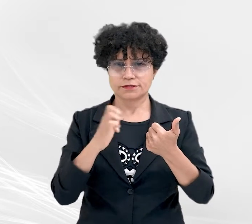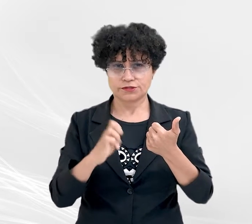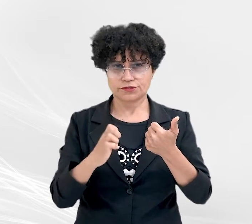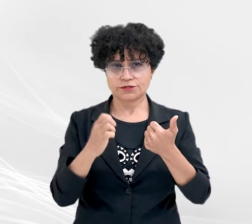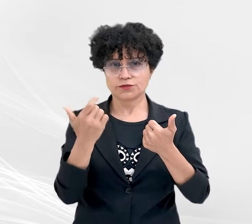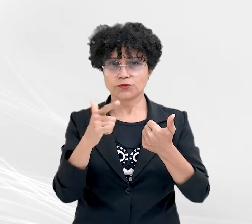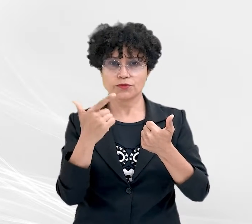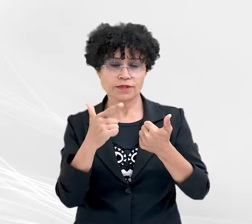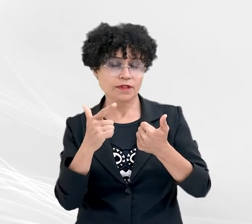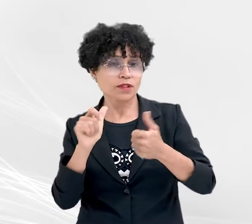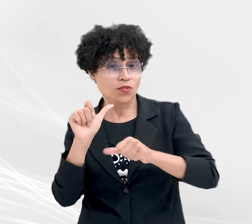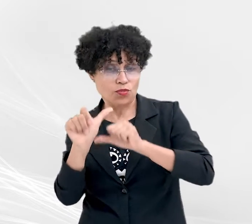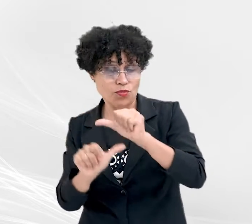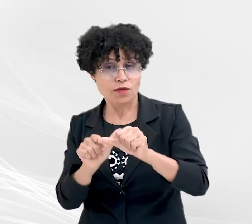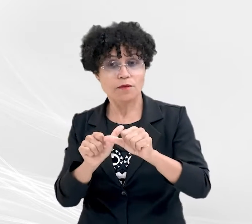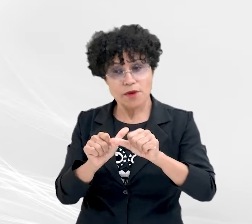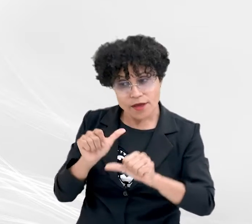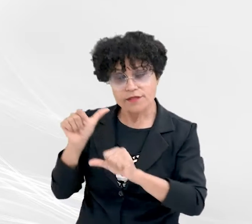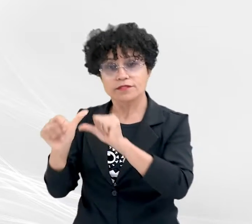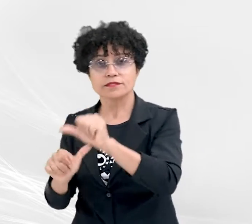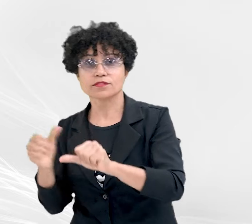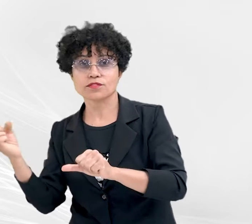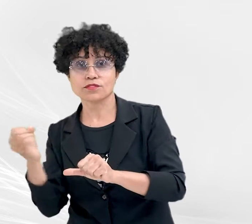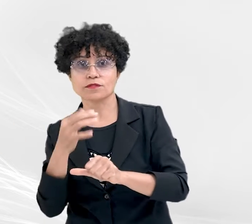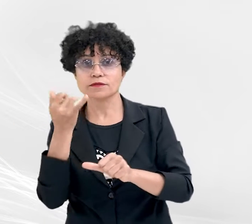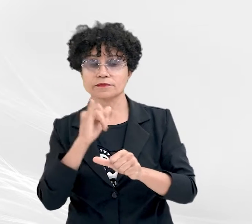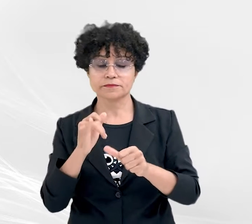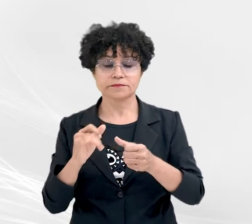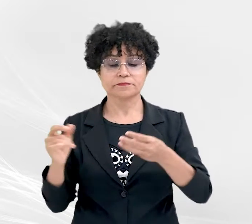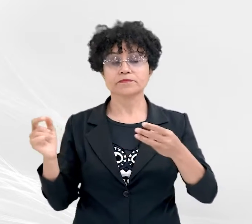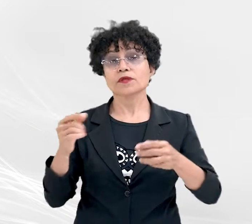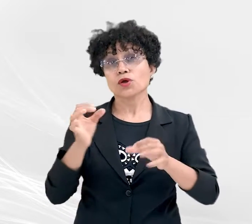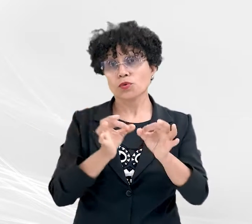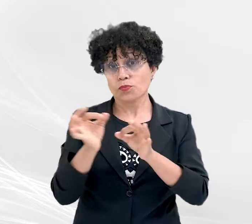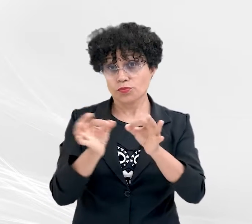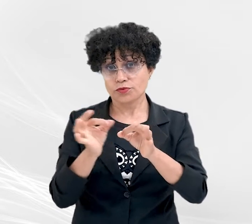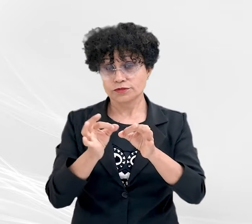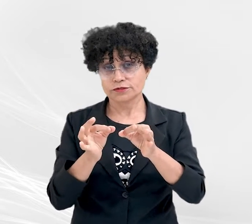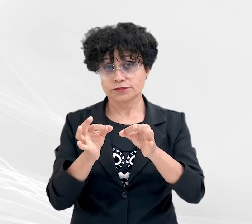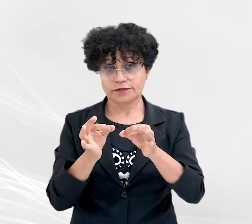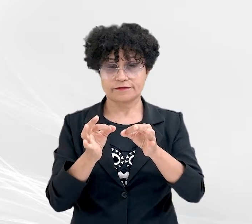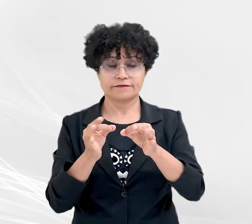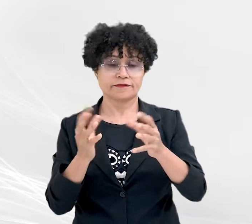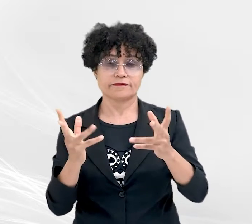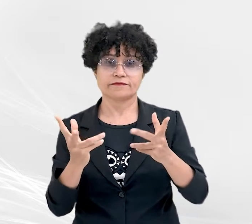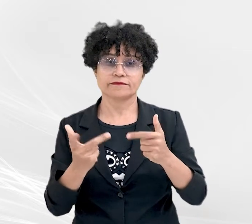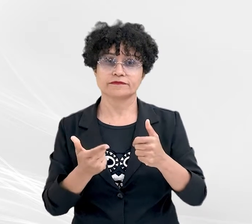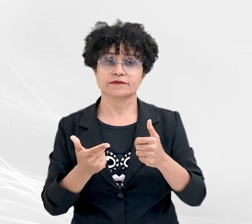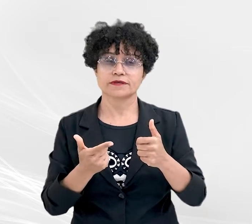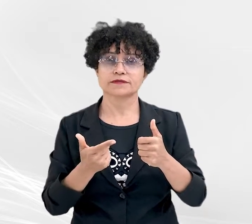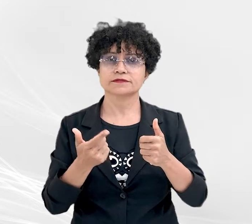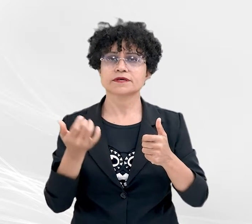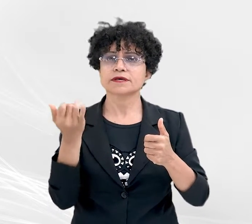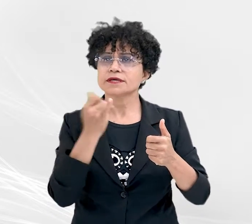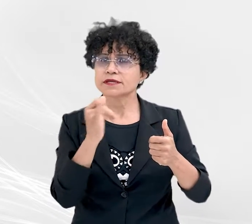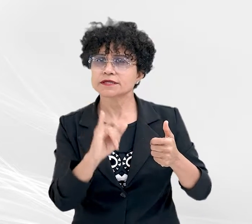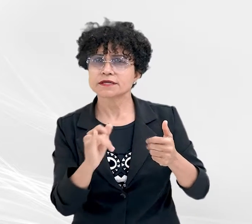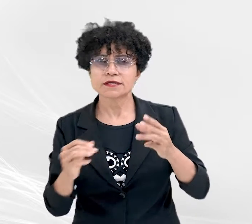renovável. O projeto de eficiência energética também vai ao encontro das metas estabelecidas pelo